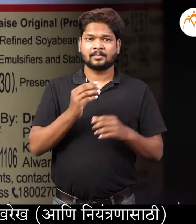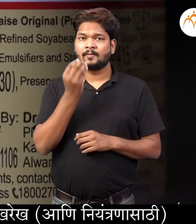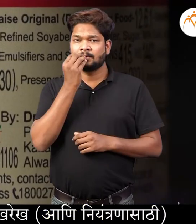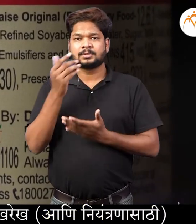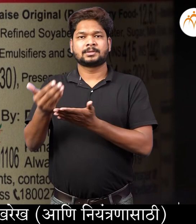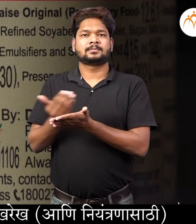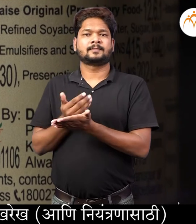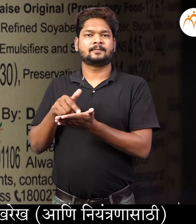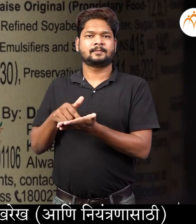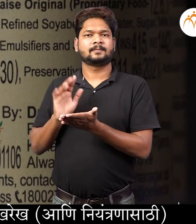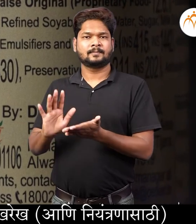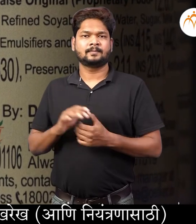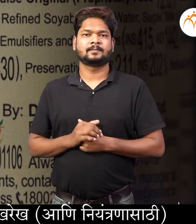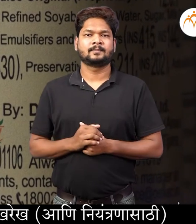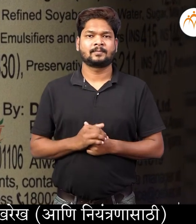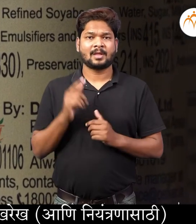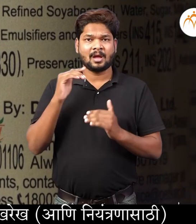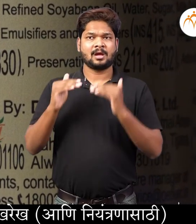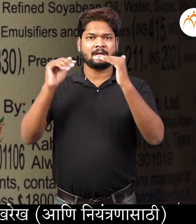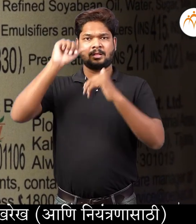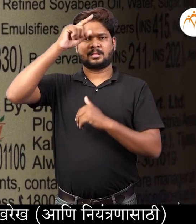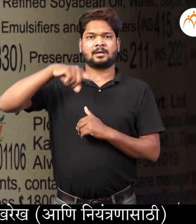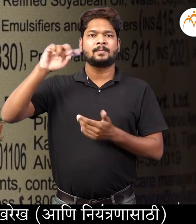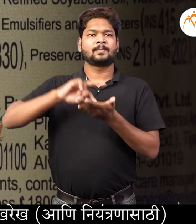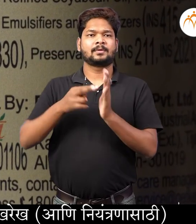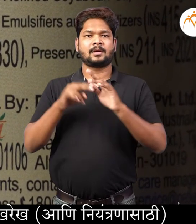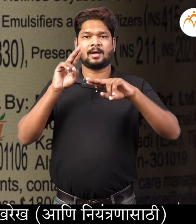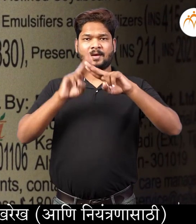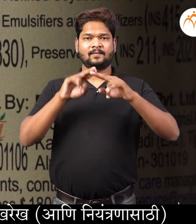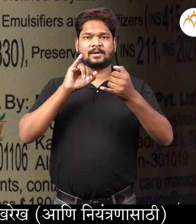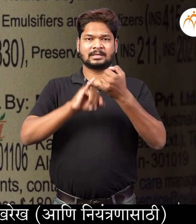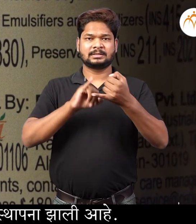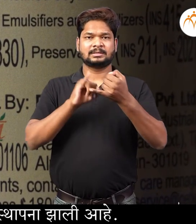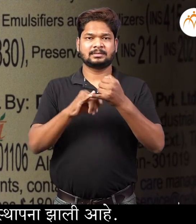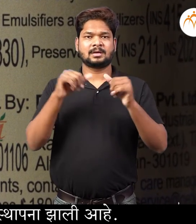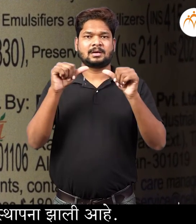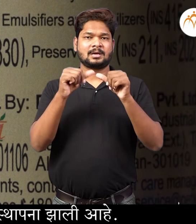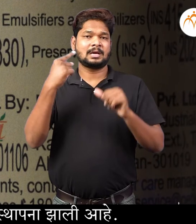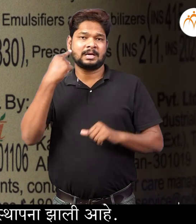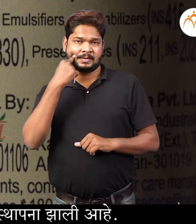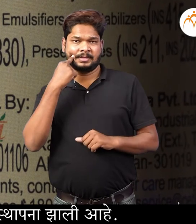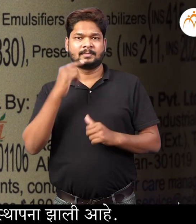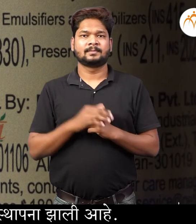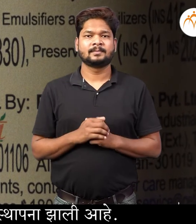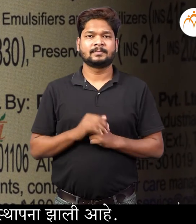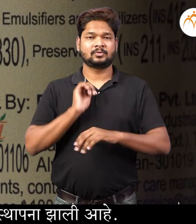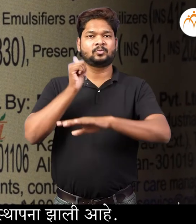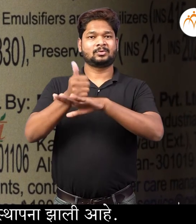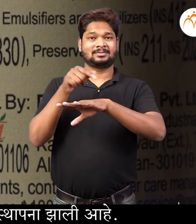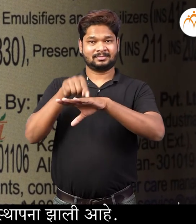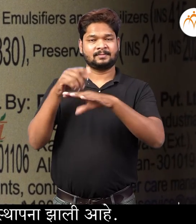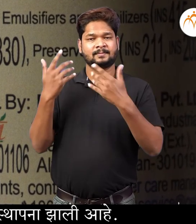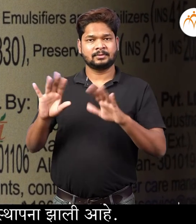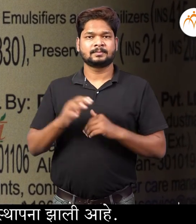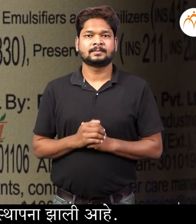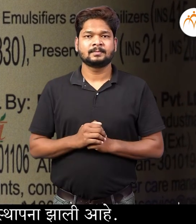नियंत्रणा सठी Food Safety and Standard of India FSSAI ची स्थापना